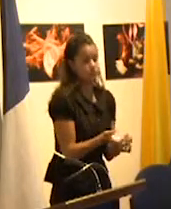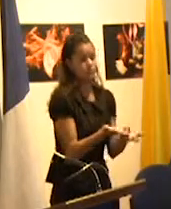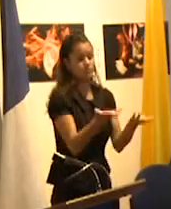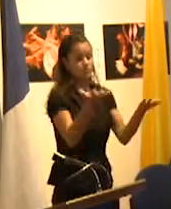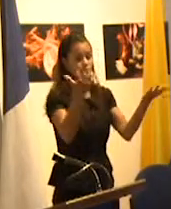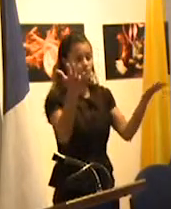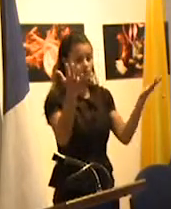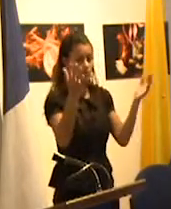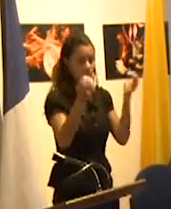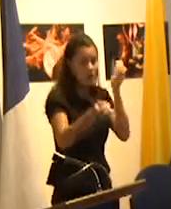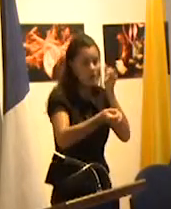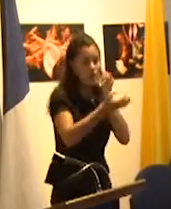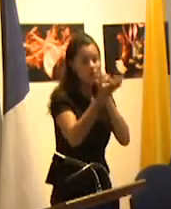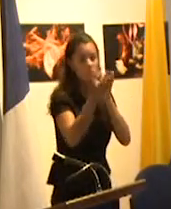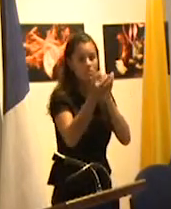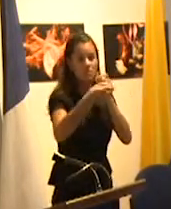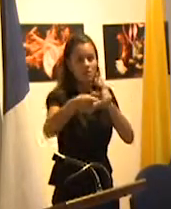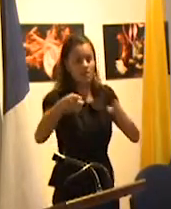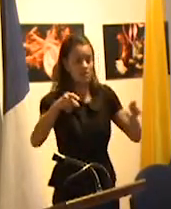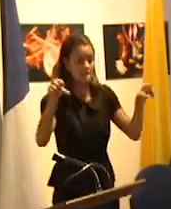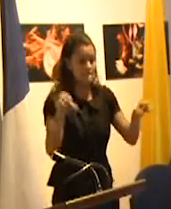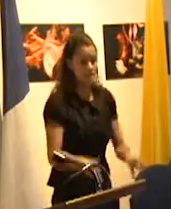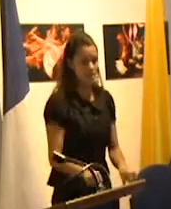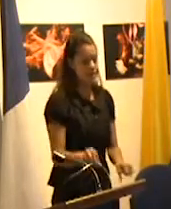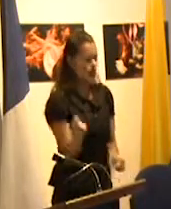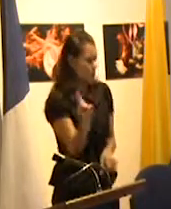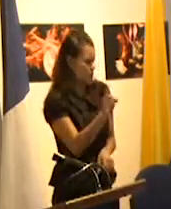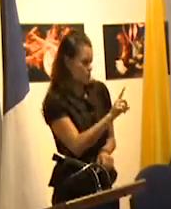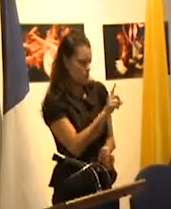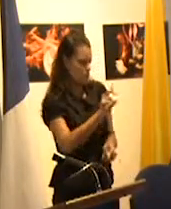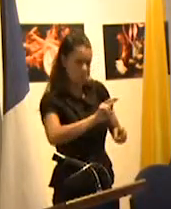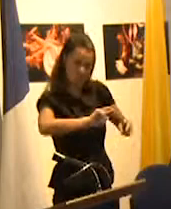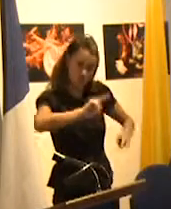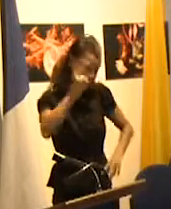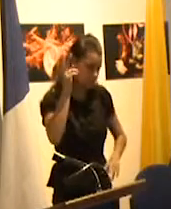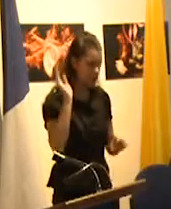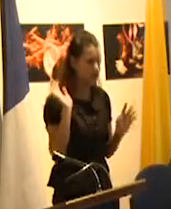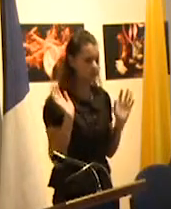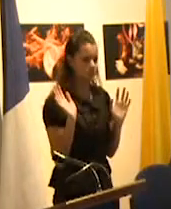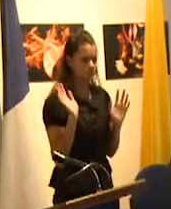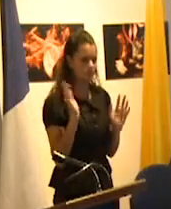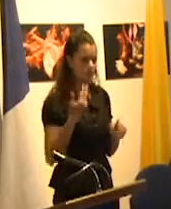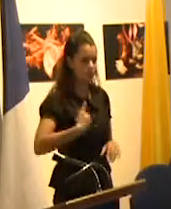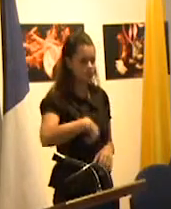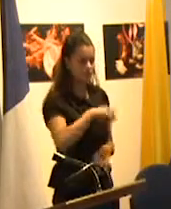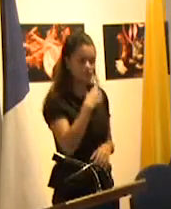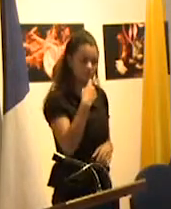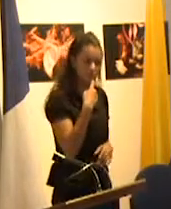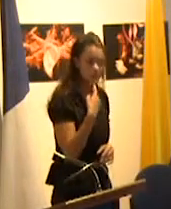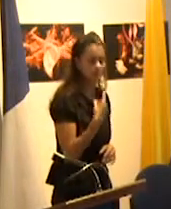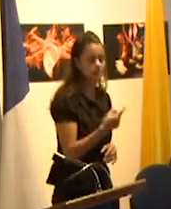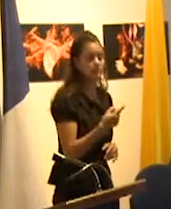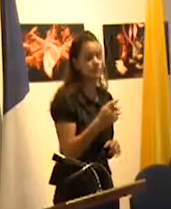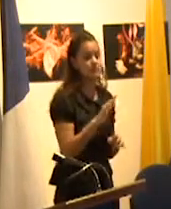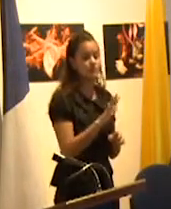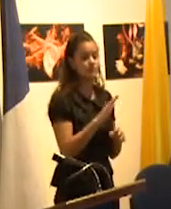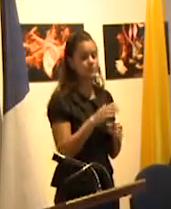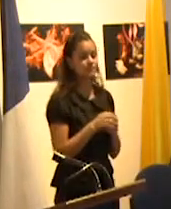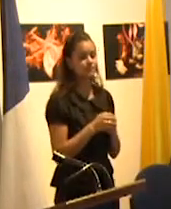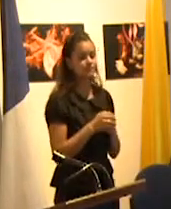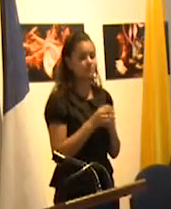pedagógica sea mala en sí misma todo lo contrario lo que estamos diciendo es que la